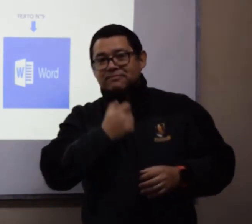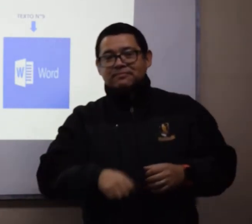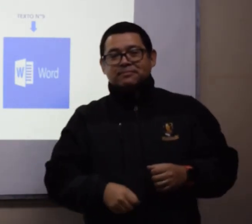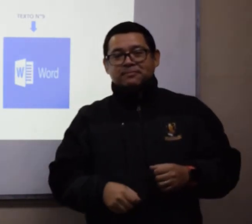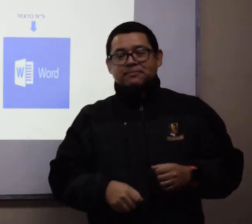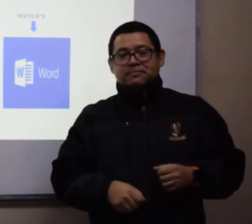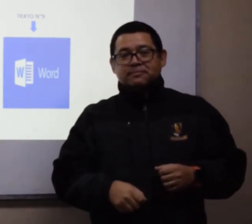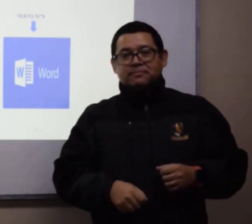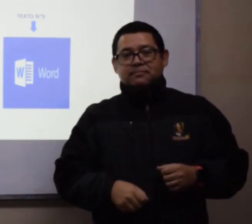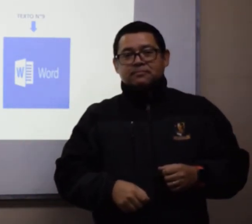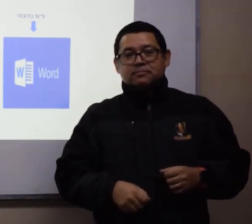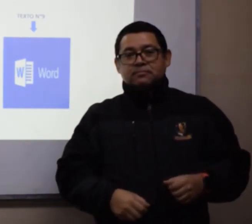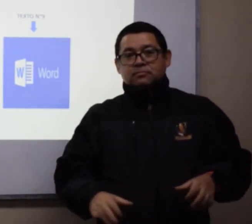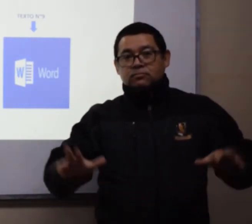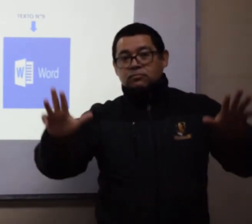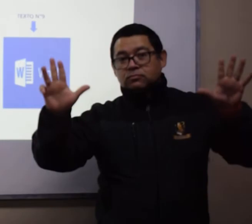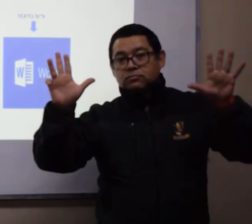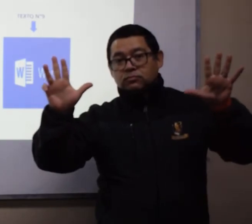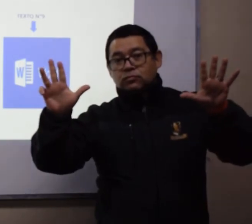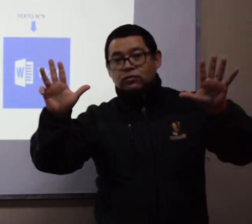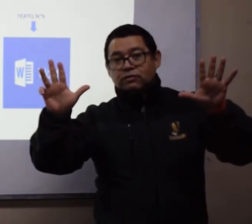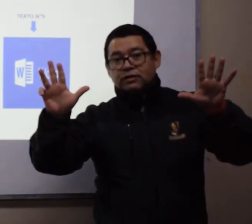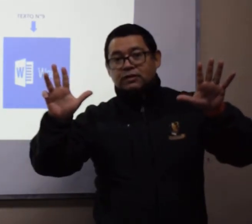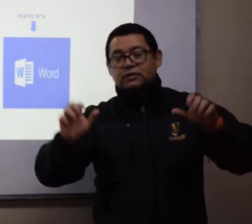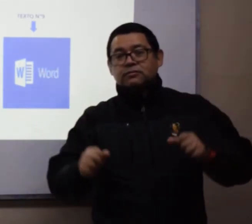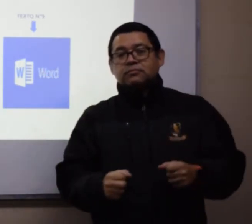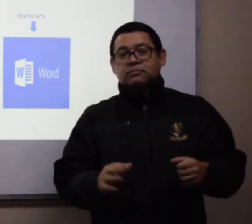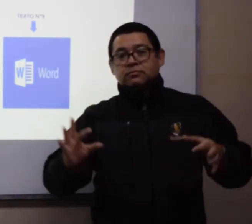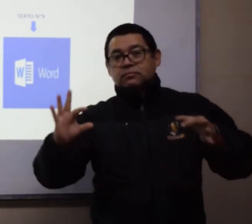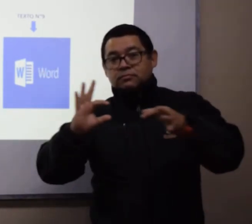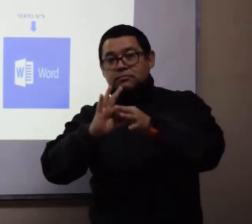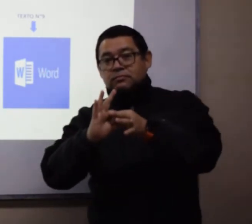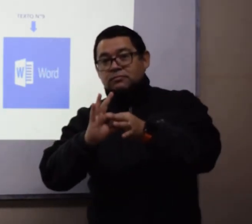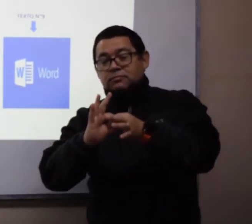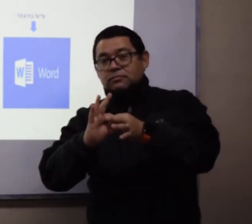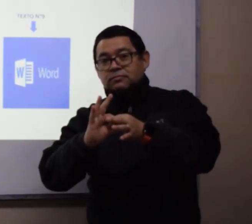Y la pregunta 9 está relacionada con la asignatura de TIC.